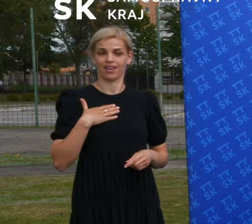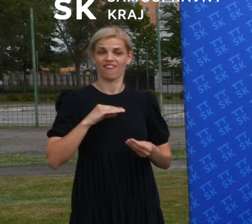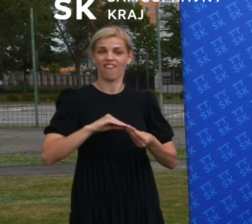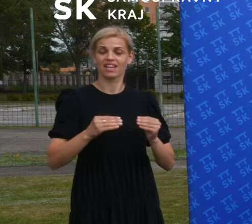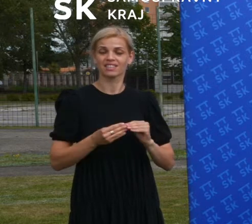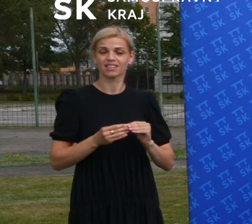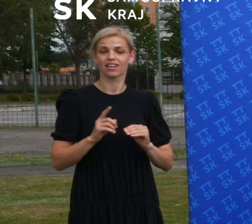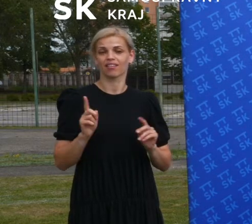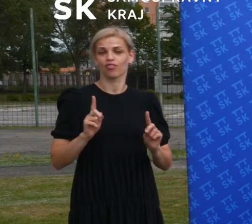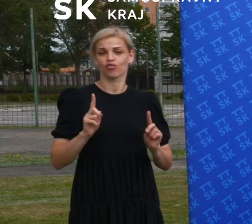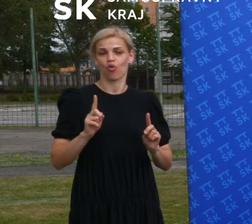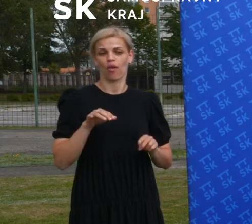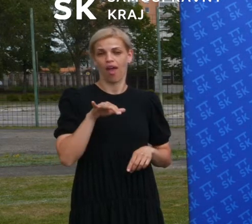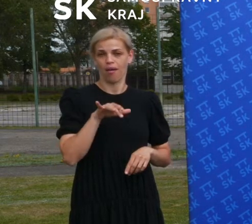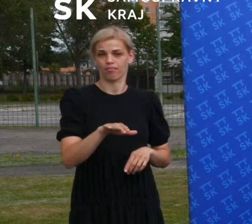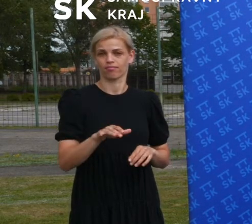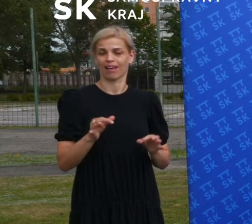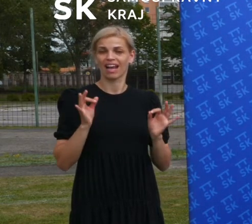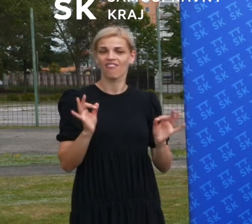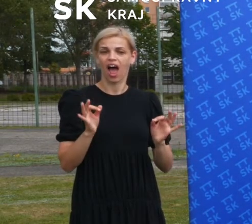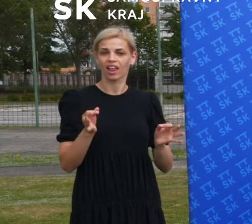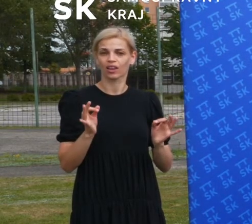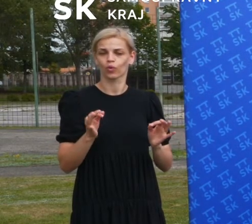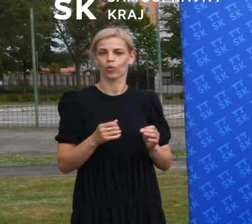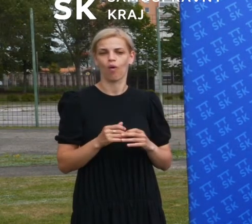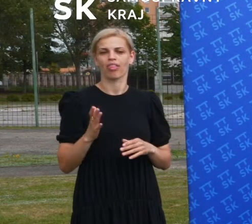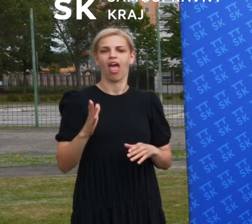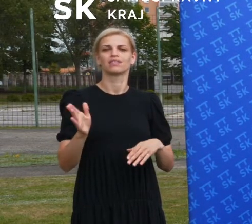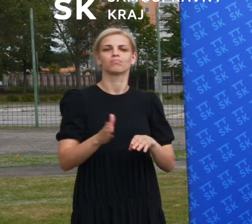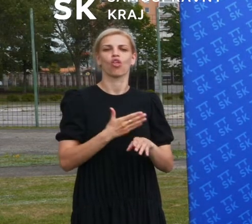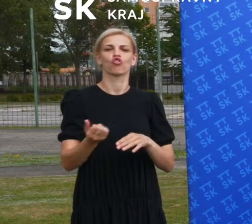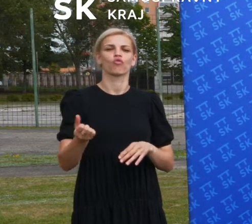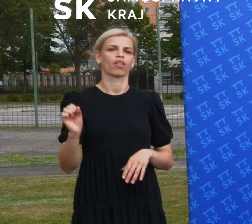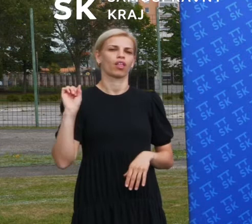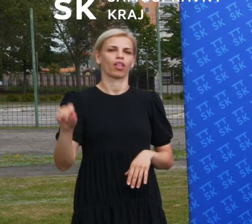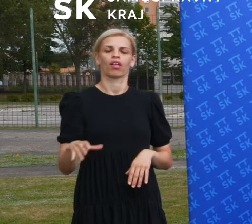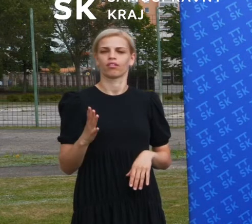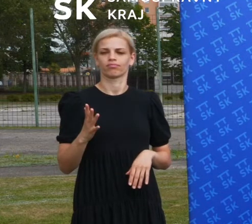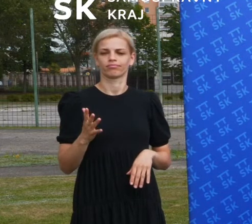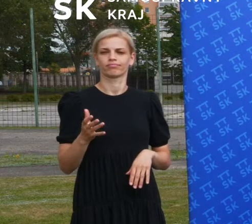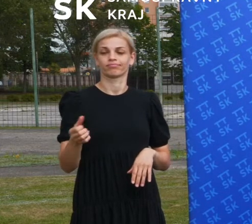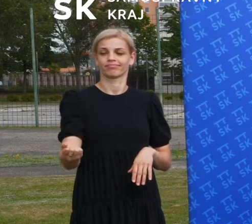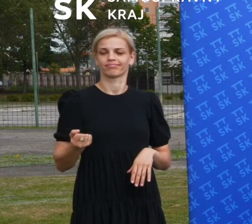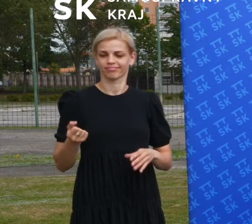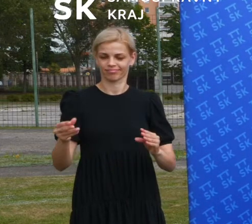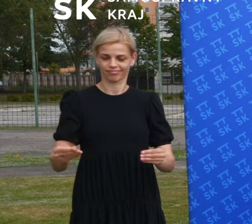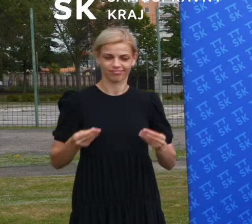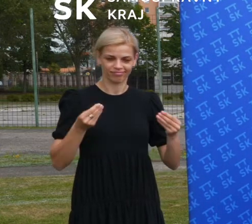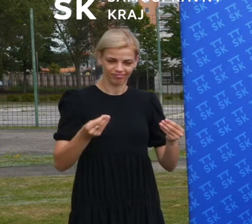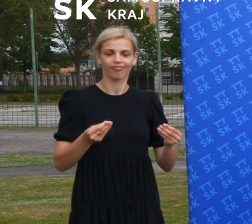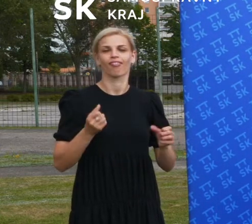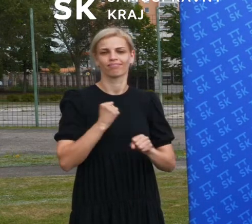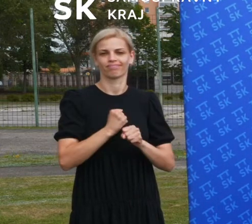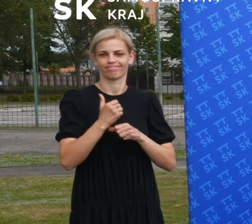alebo sa potulovali po zásuvkách, takže ich treba vyťahovať zo zásuviek a realizovať. Tak